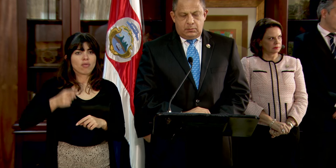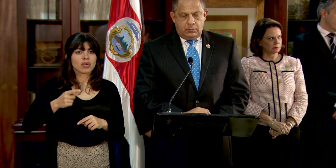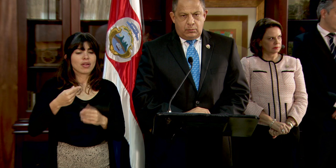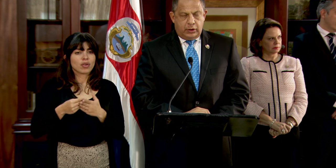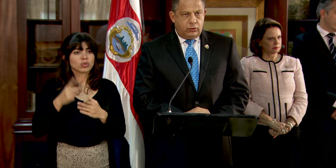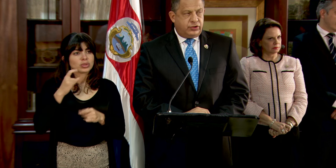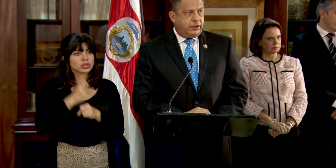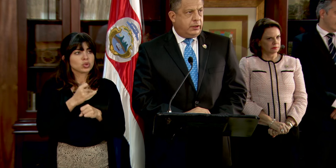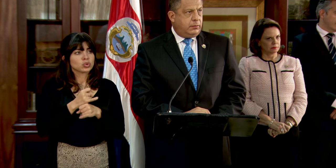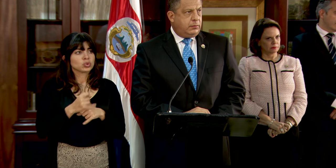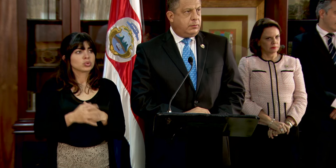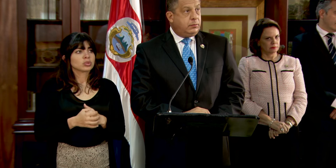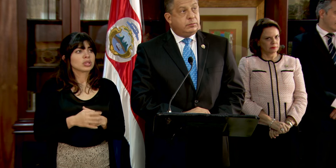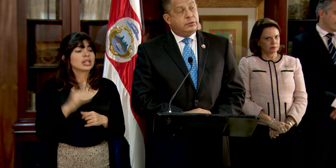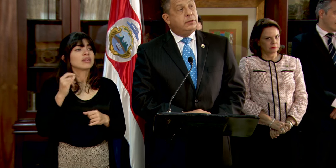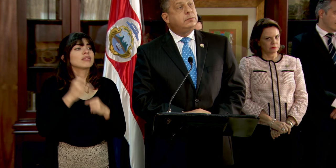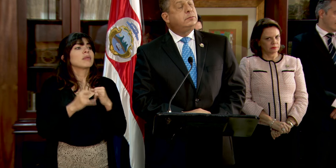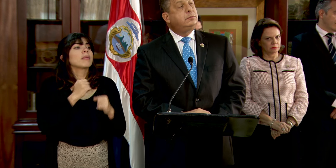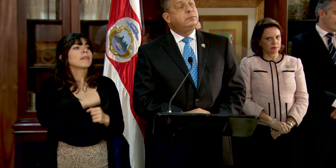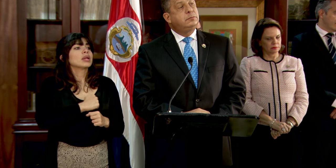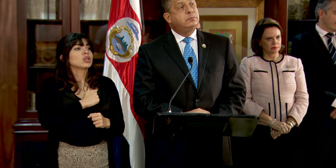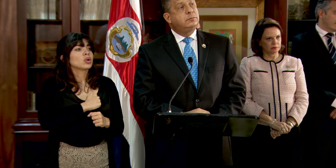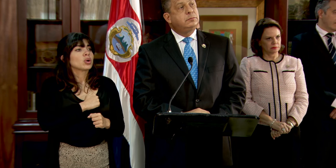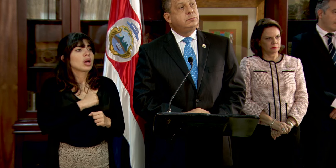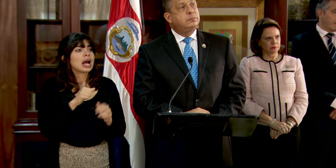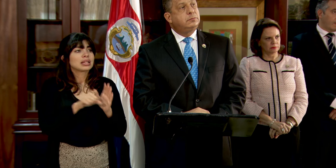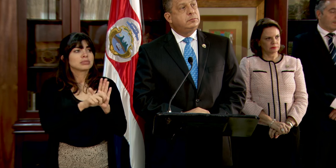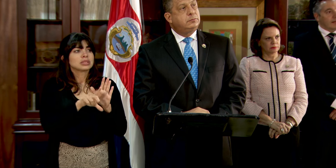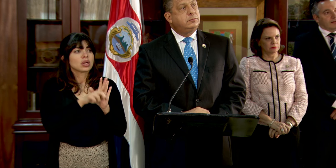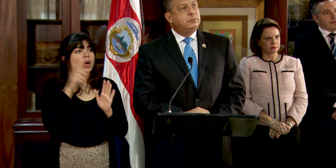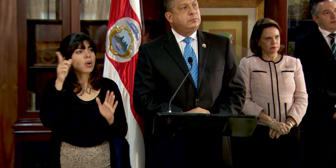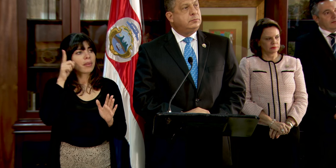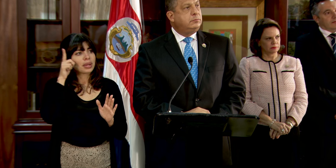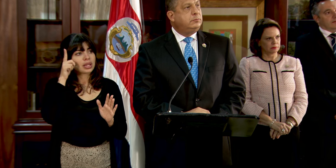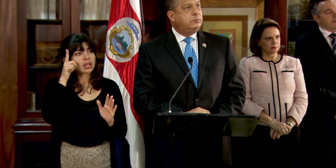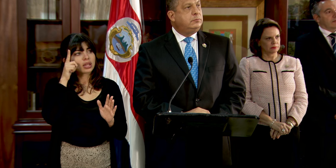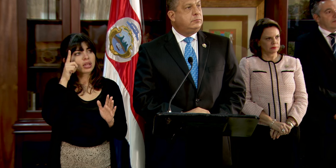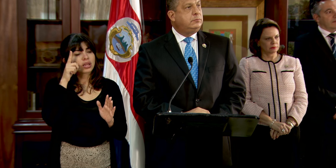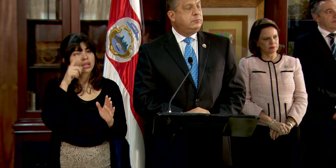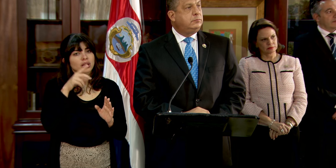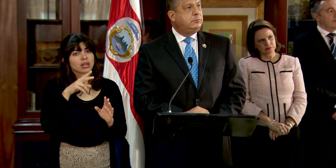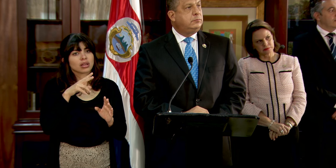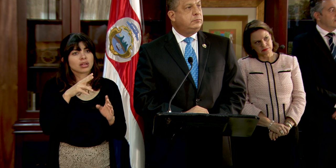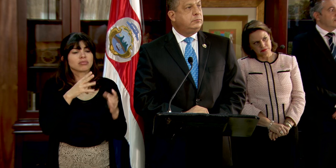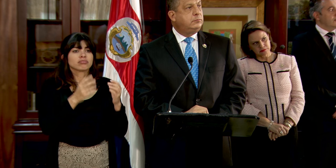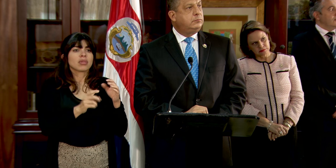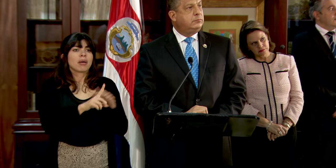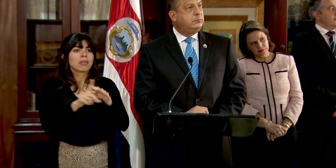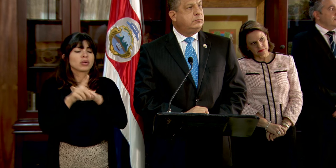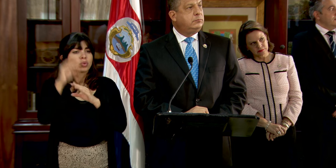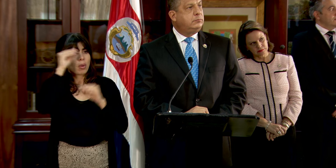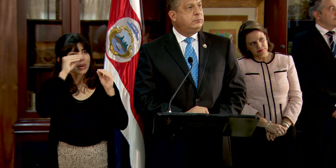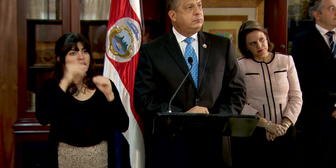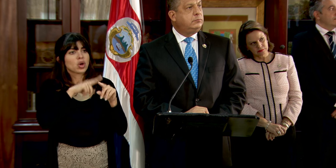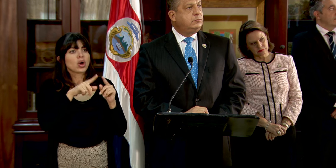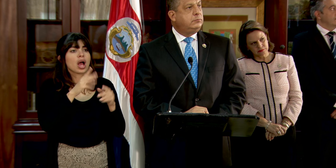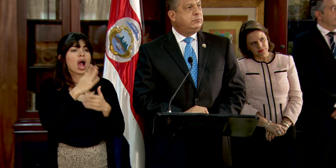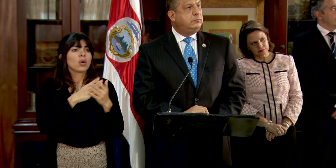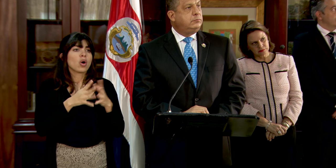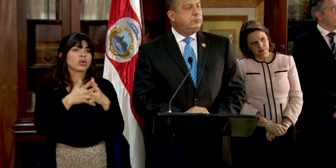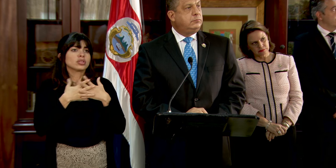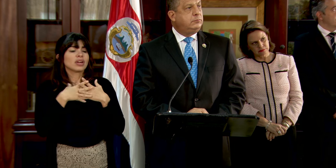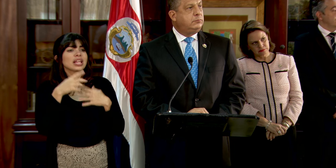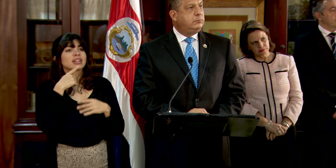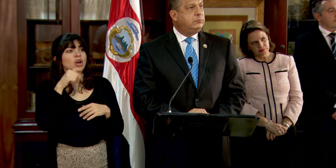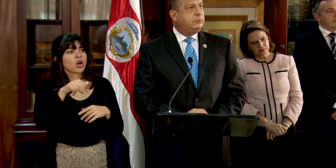pasar con eso? Gracias. Y finalmente, perdón, en la Asamblea Legislativa obviamente no se hicieron esperar las reacciones y los sectores conservadores han